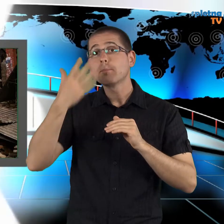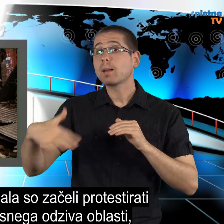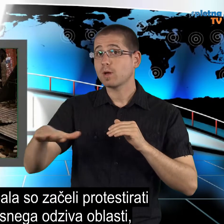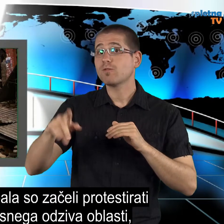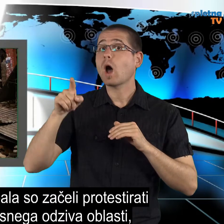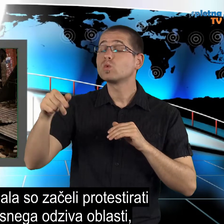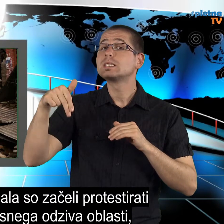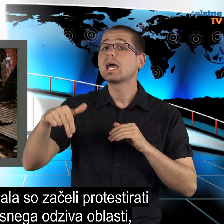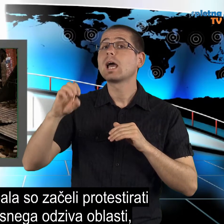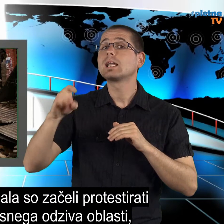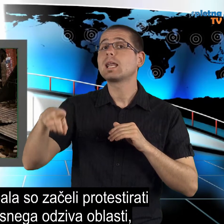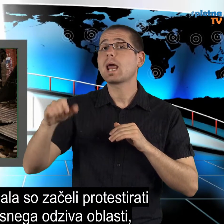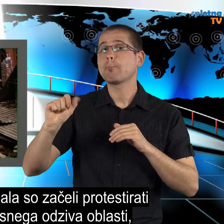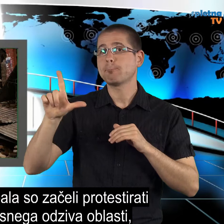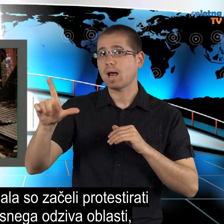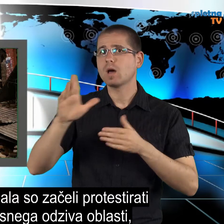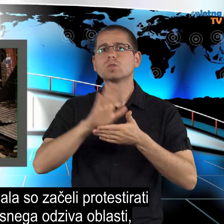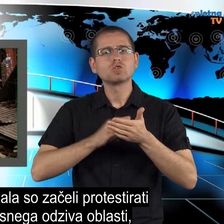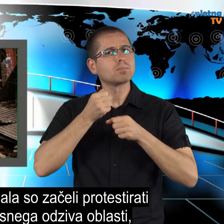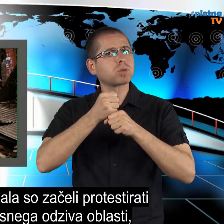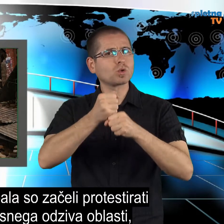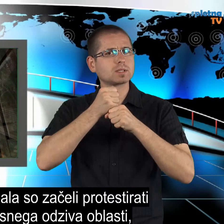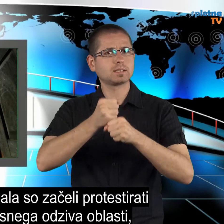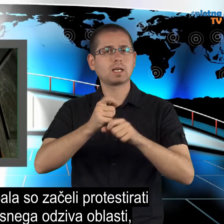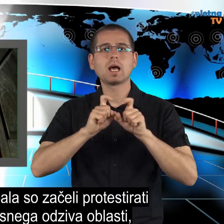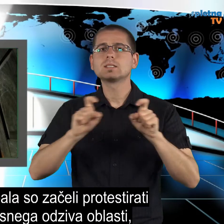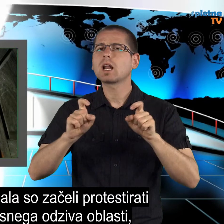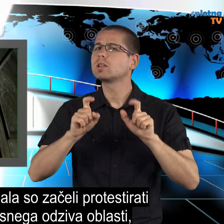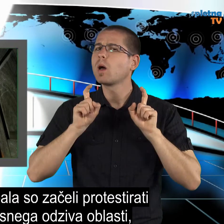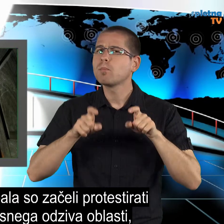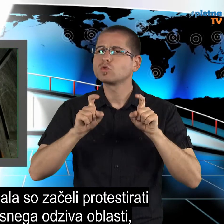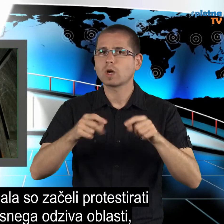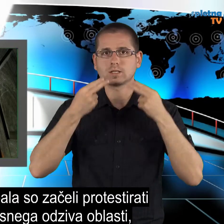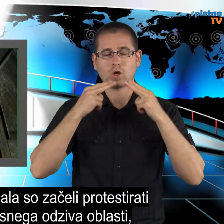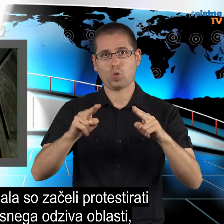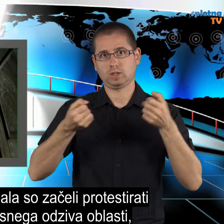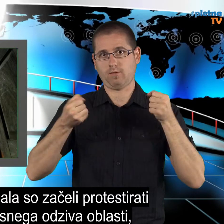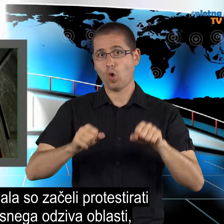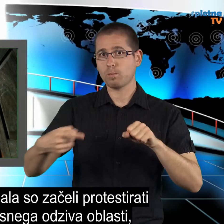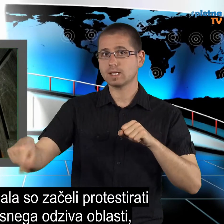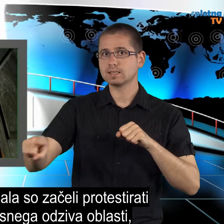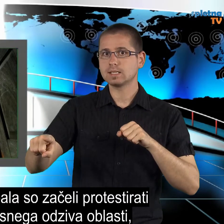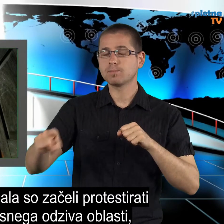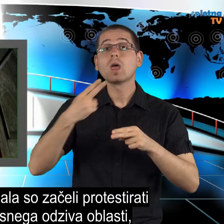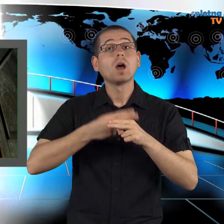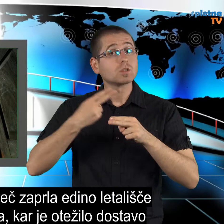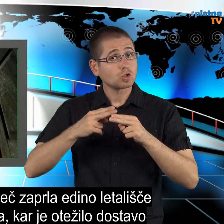Prebivalci Nepala so začeli protestirati zaradi počasnega odziva oblasti. Država je namreč zaprla edino